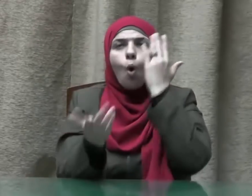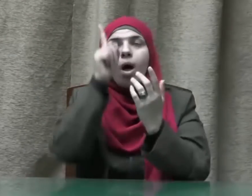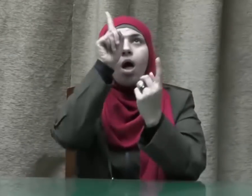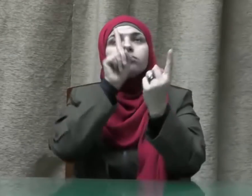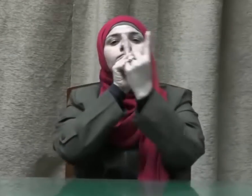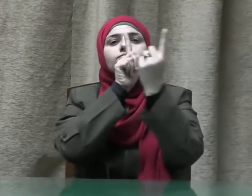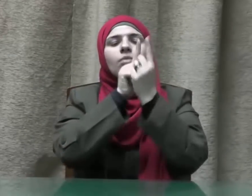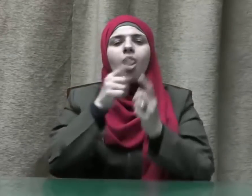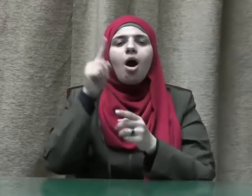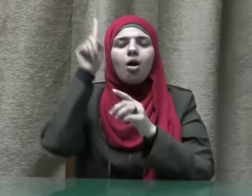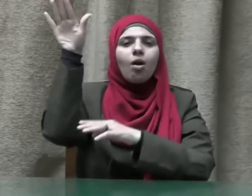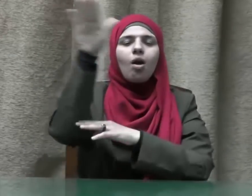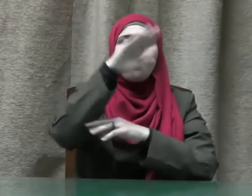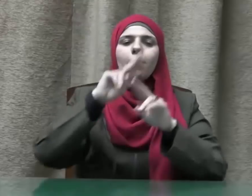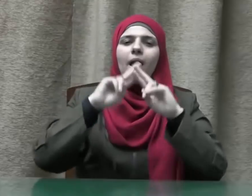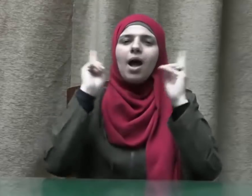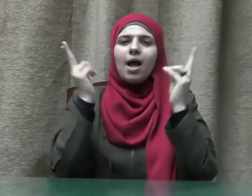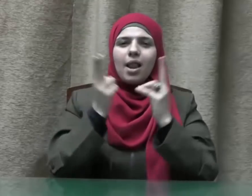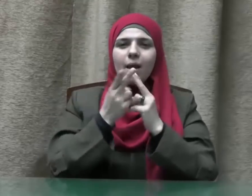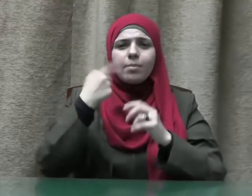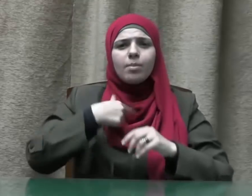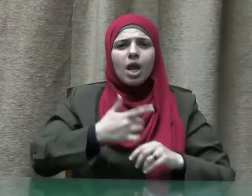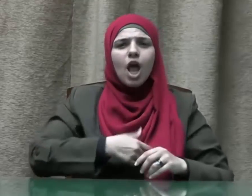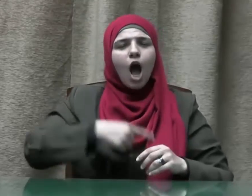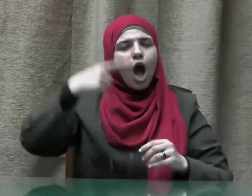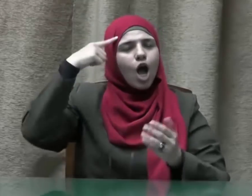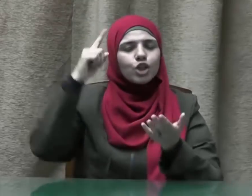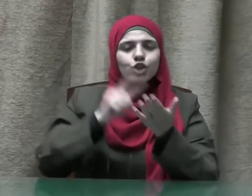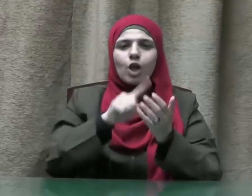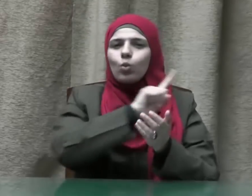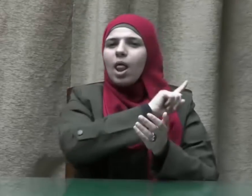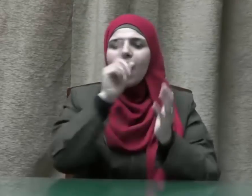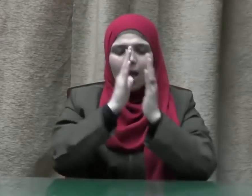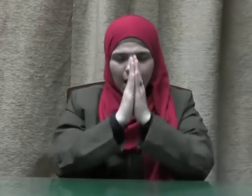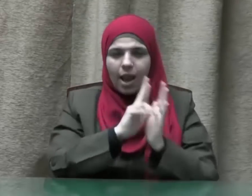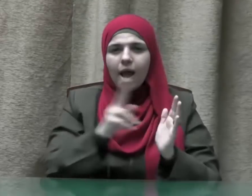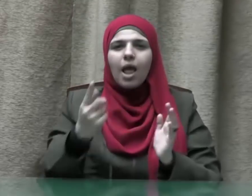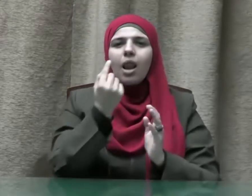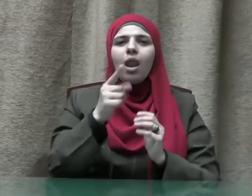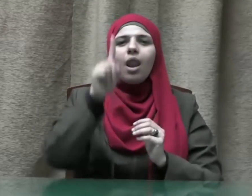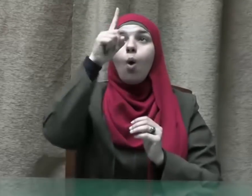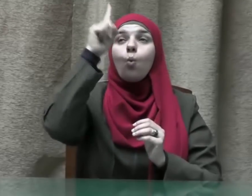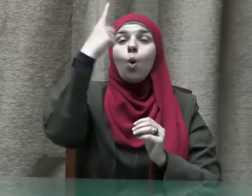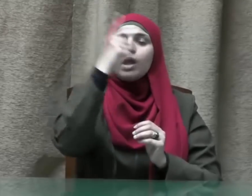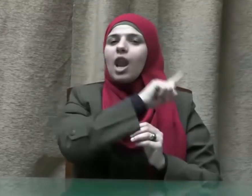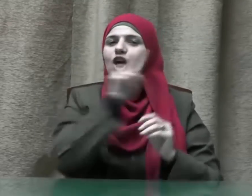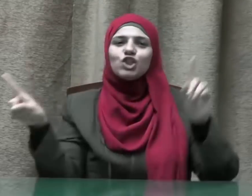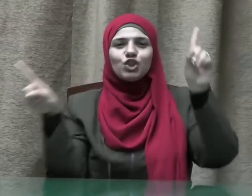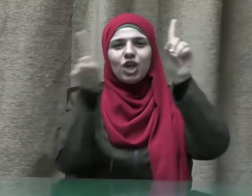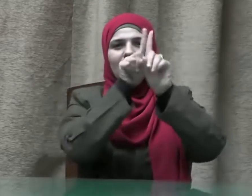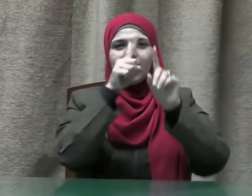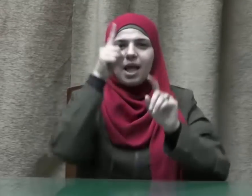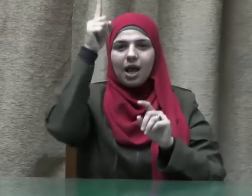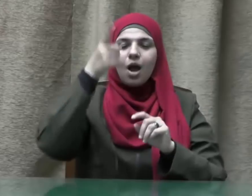وأشهد أن لا إله إلا الله وحده لا شريك له وأشهد أن سيدنا